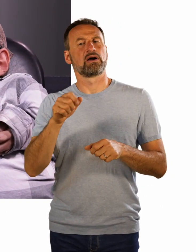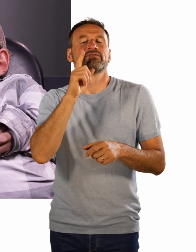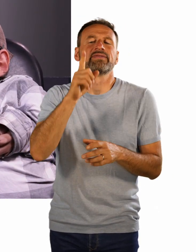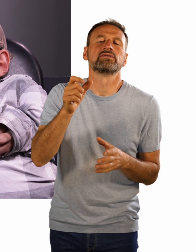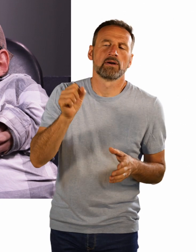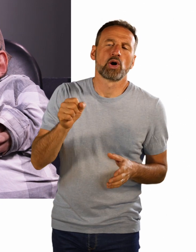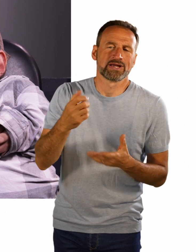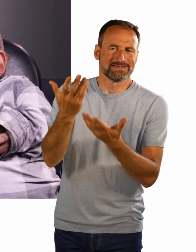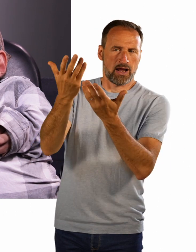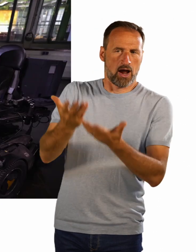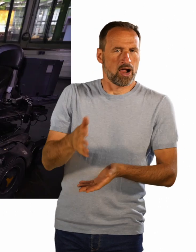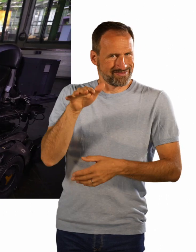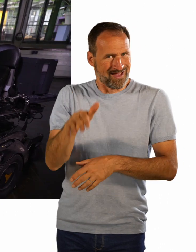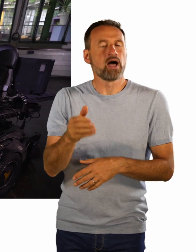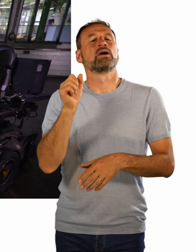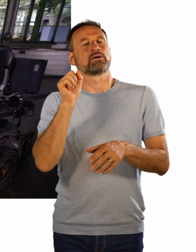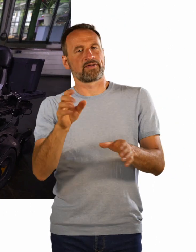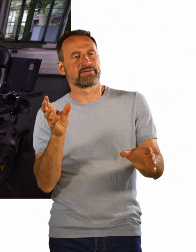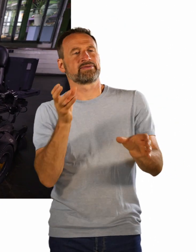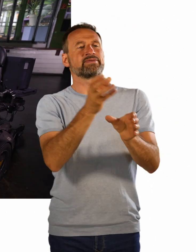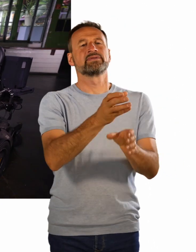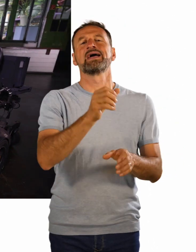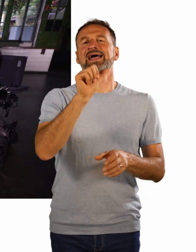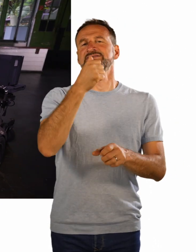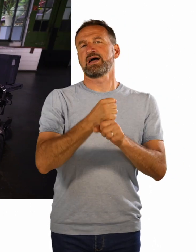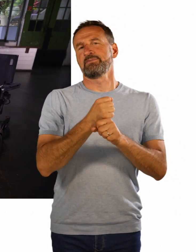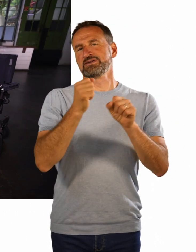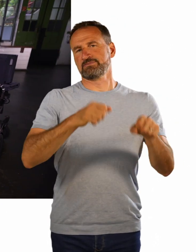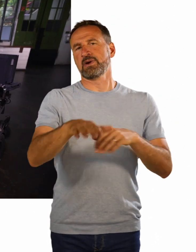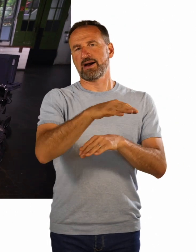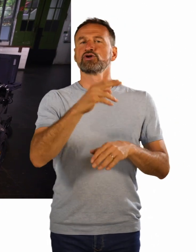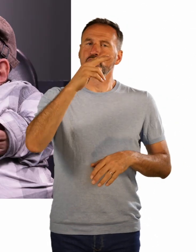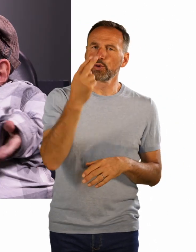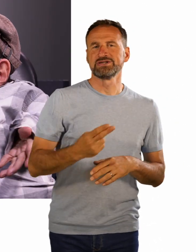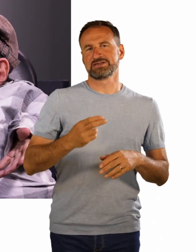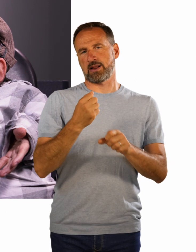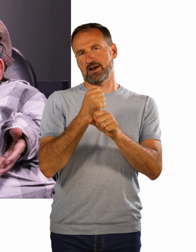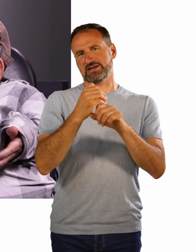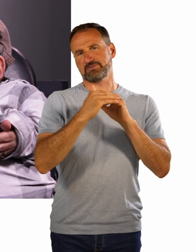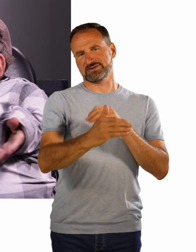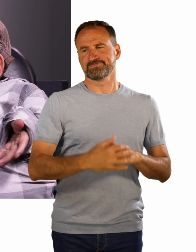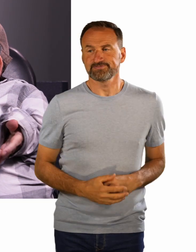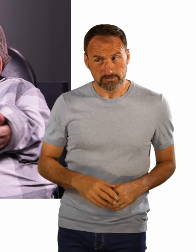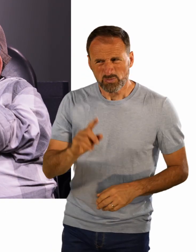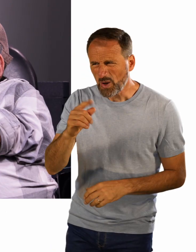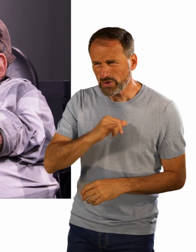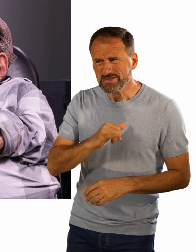den ersten Arbeitsmarkt zu kommen. Was ja oft viele Leute nicht wissen, dass Theaterkombos oder Musikkombos von